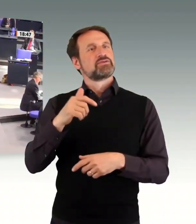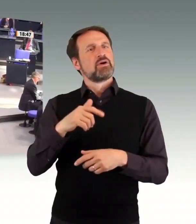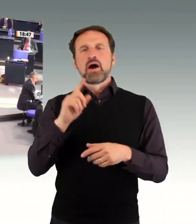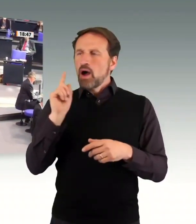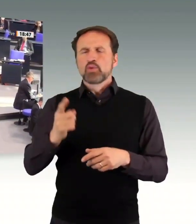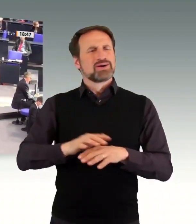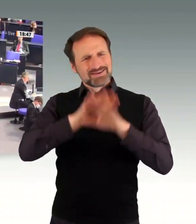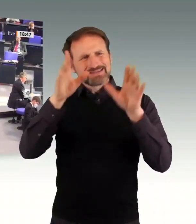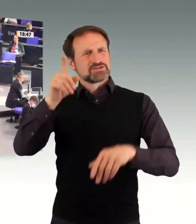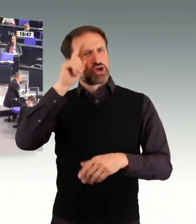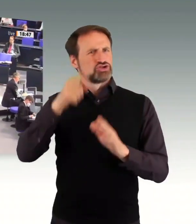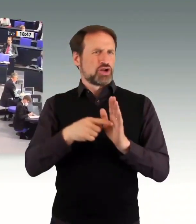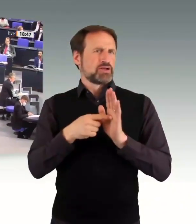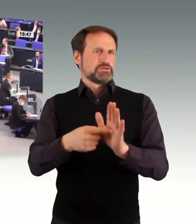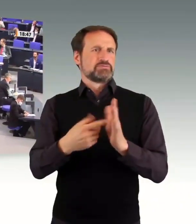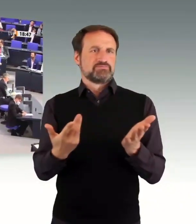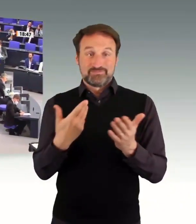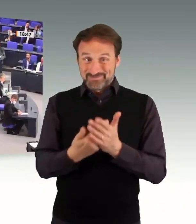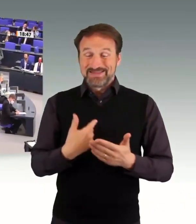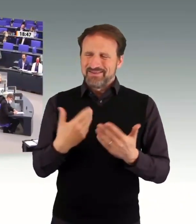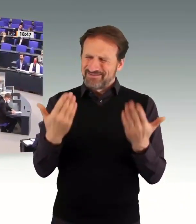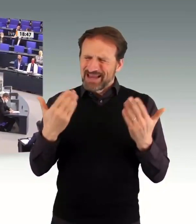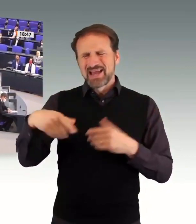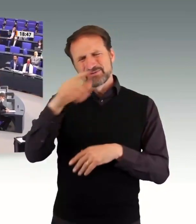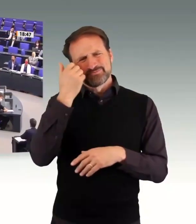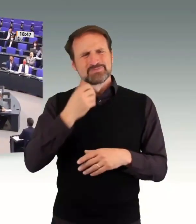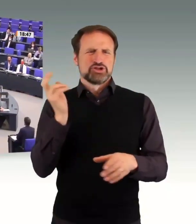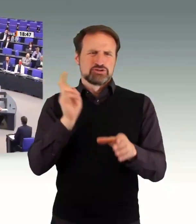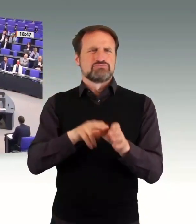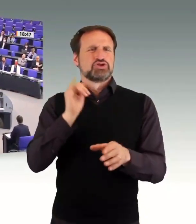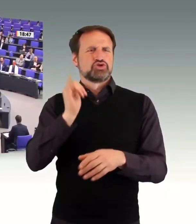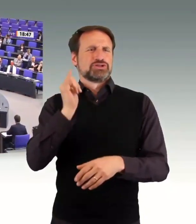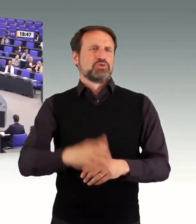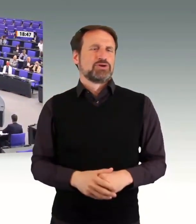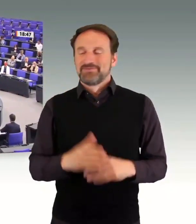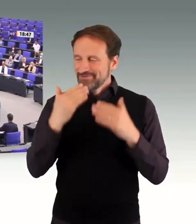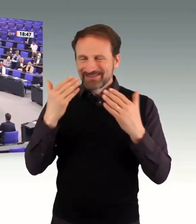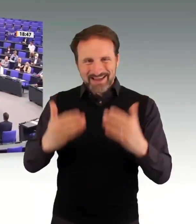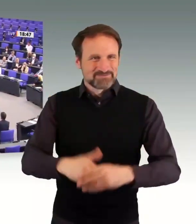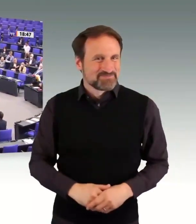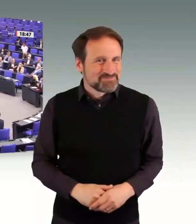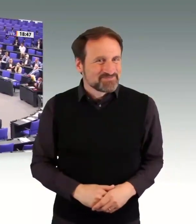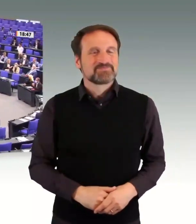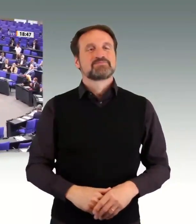Ich danke sehr, geehrte Frau Präsidentin und liebe Demokratinnen und Demokraten.